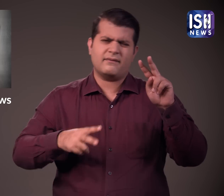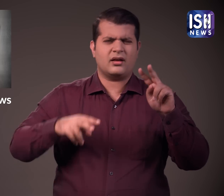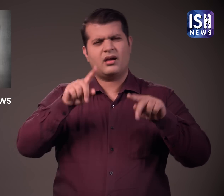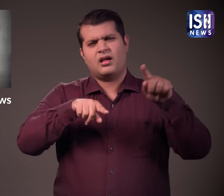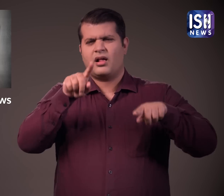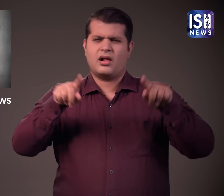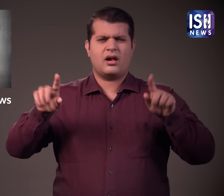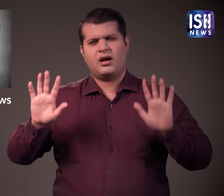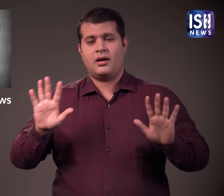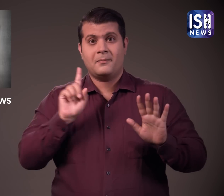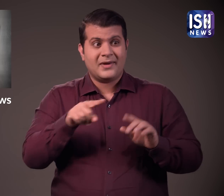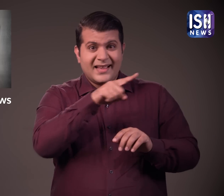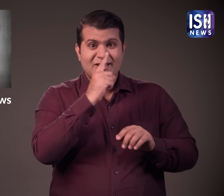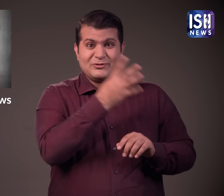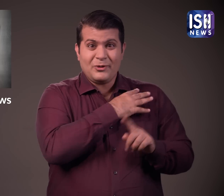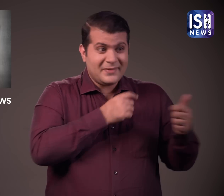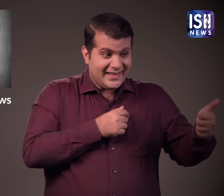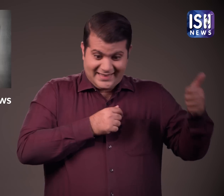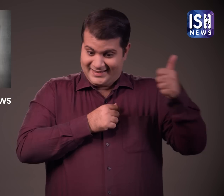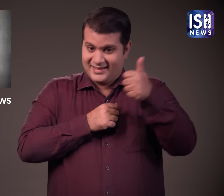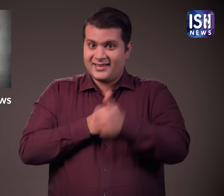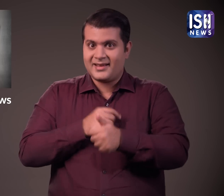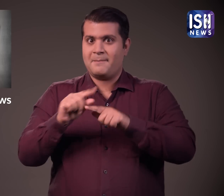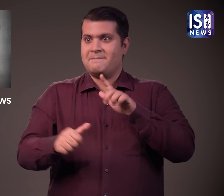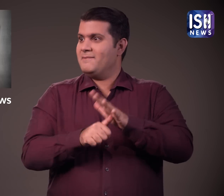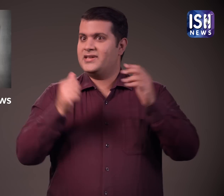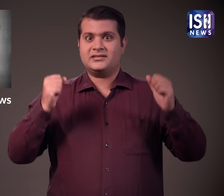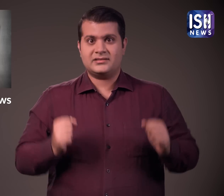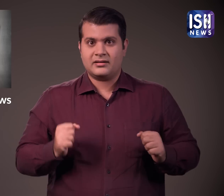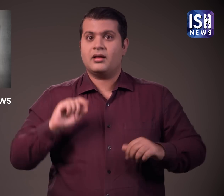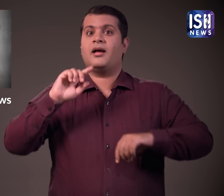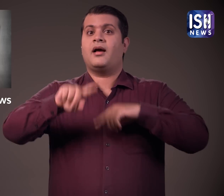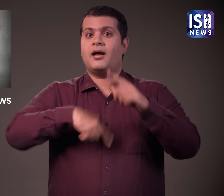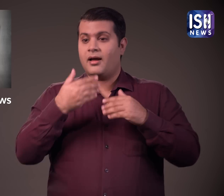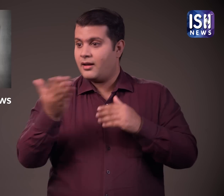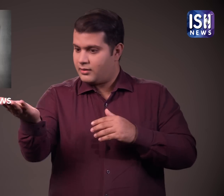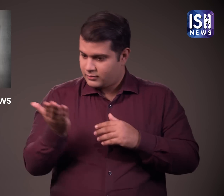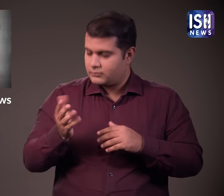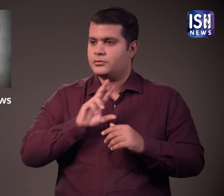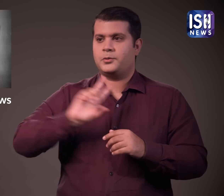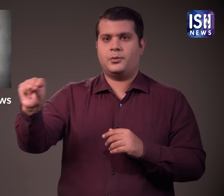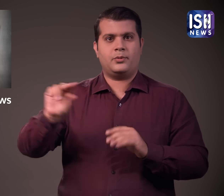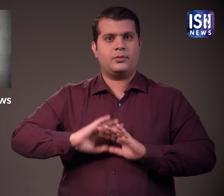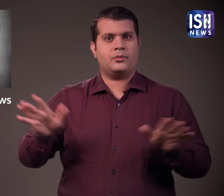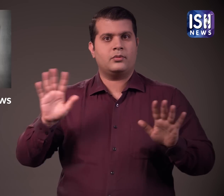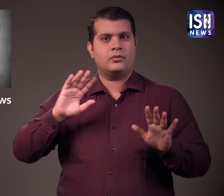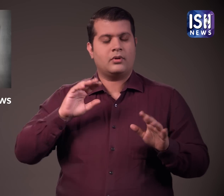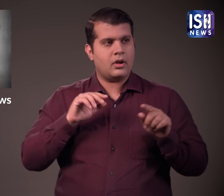किया है कारेबार संभालने के बाद यह पहली बार था जब उन्होंने याचिका को खारिच कर दिया यहां